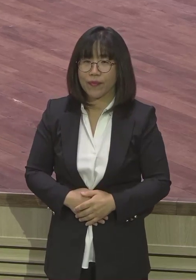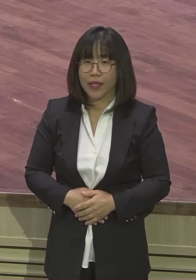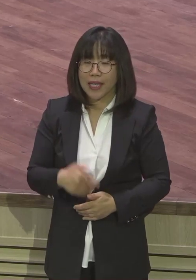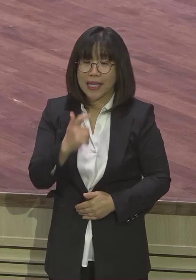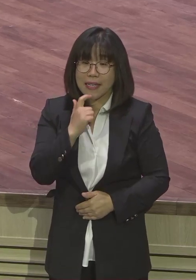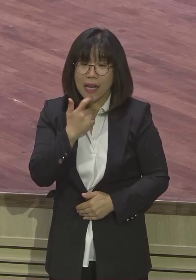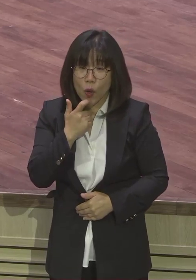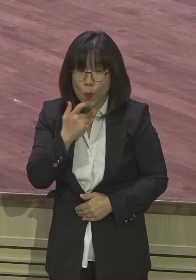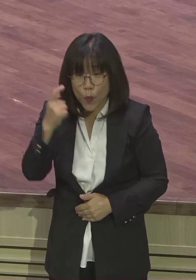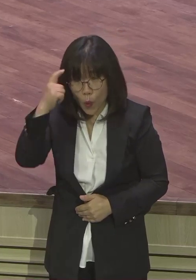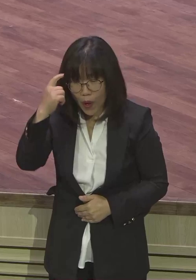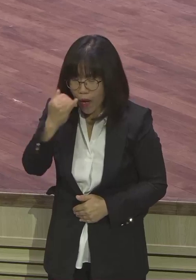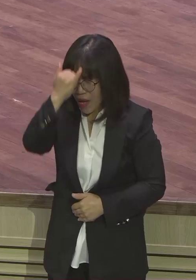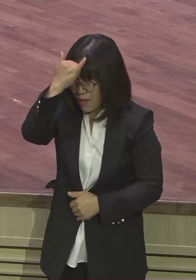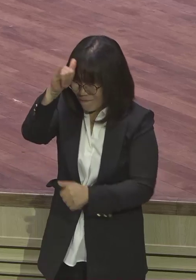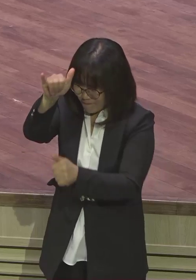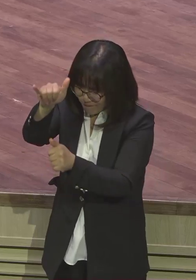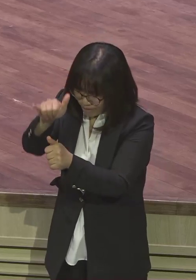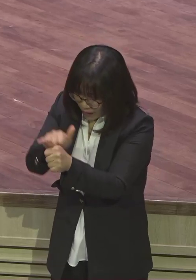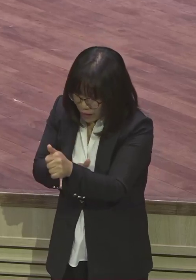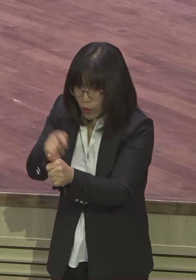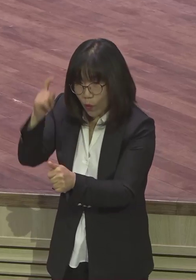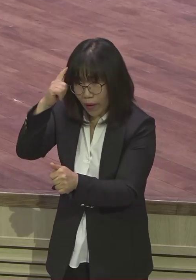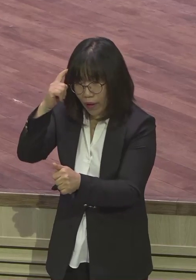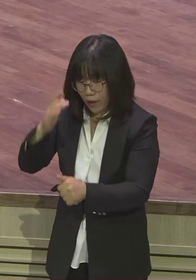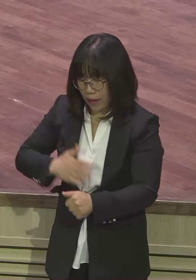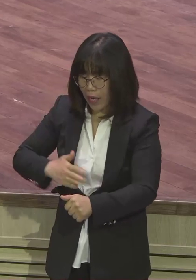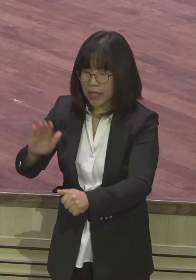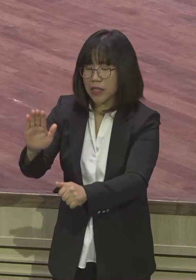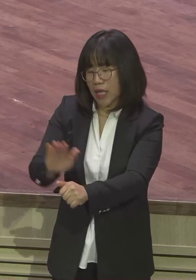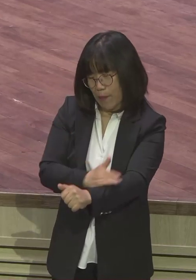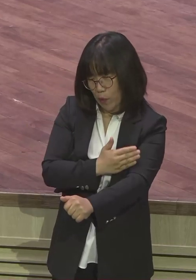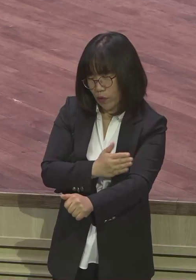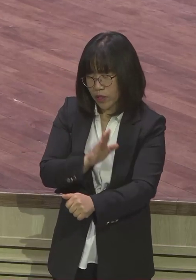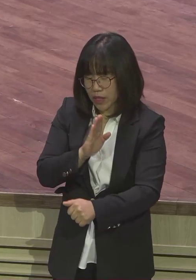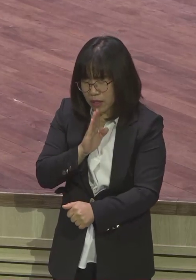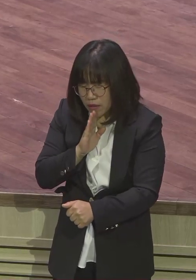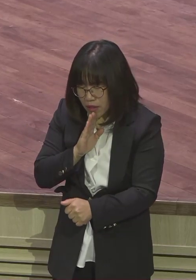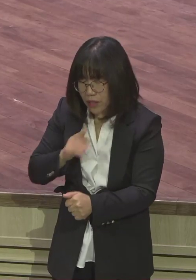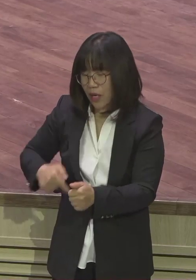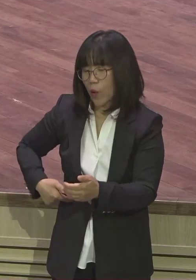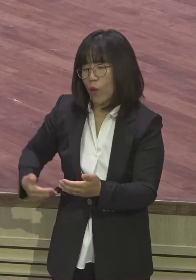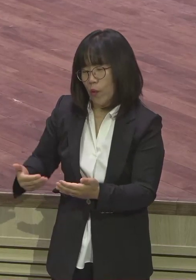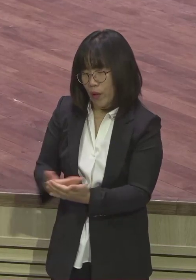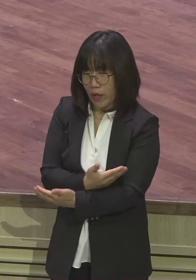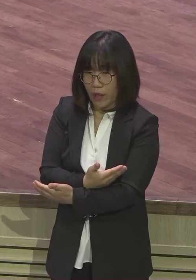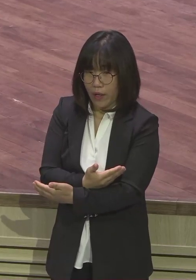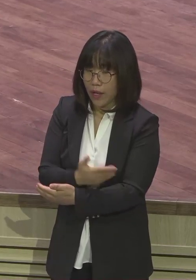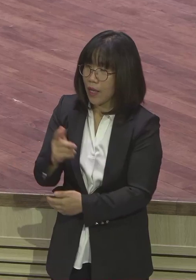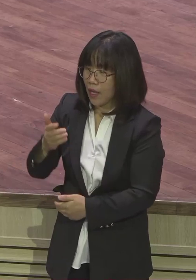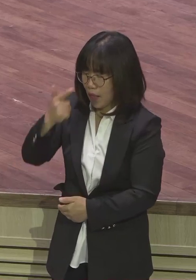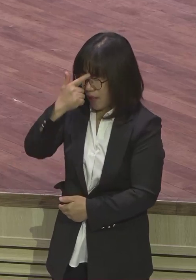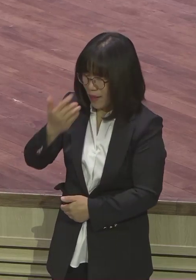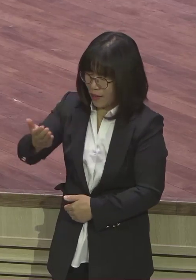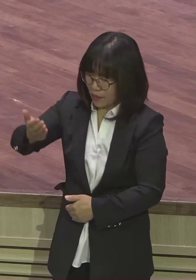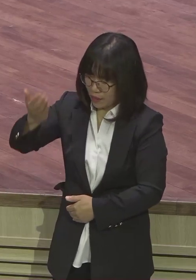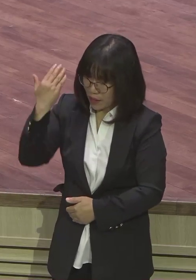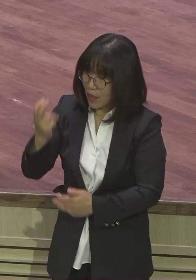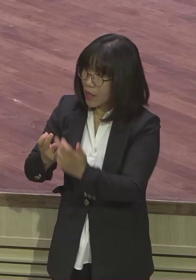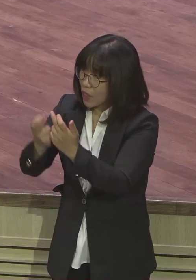그만큼 자신의 잘못을 진심으로 내가 뉘우친다 형을 속인 거 내가 진심으로 내가 뉘우친다